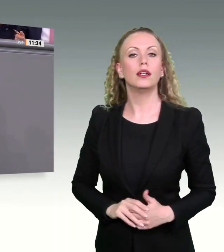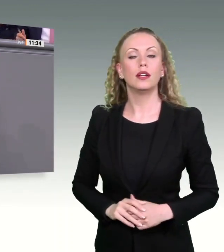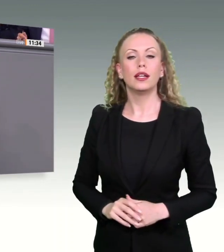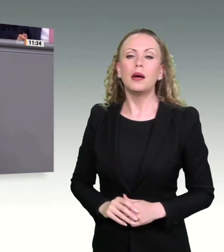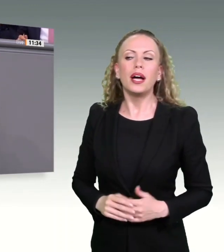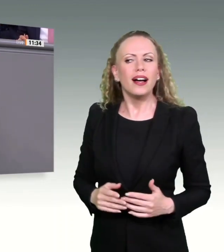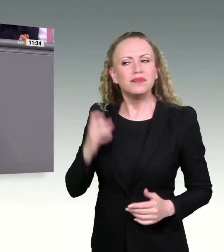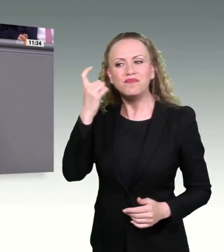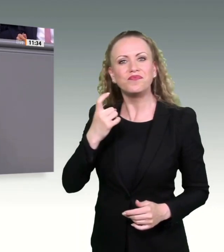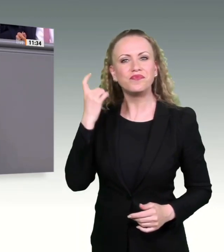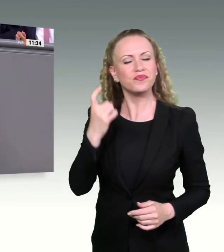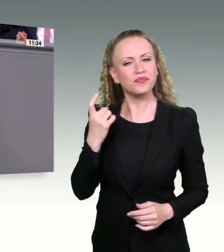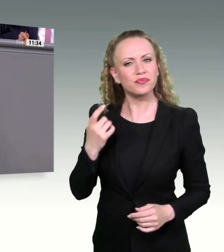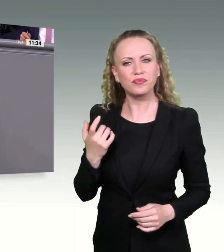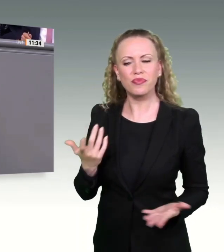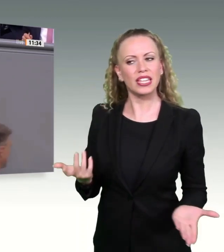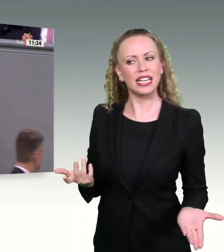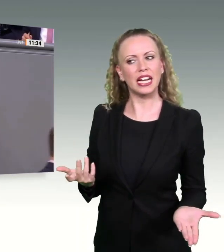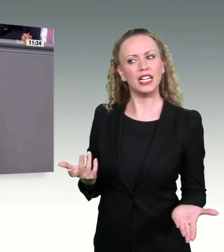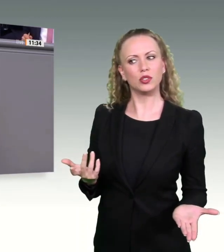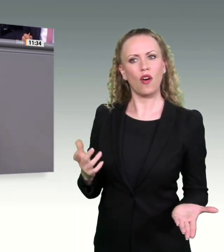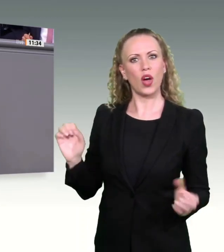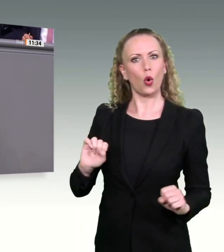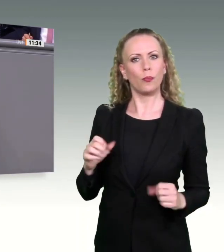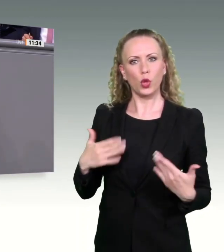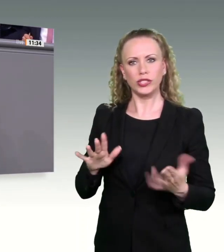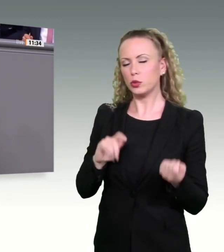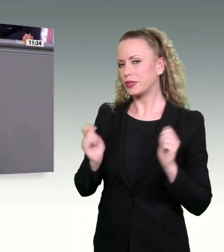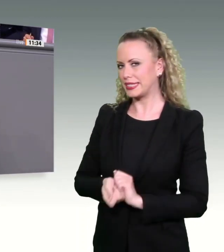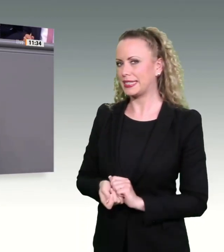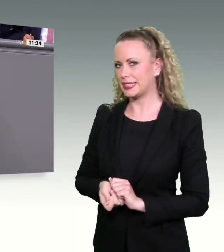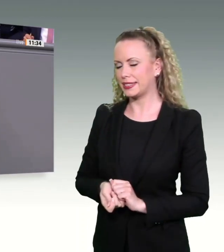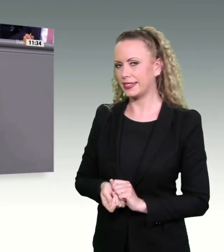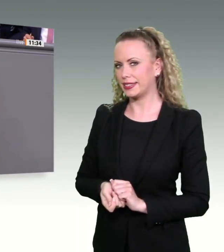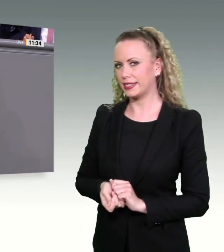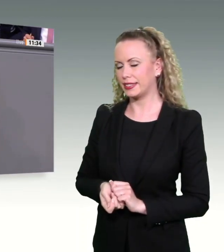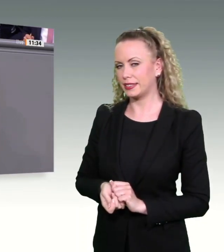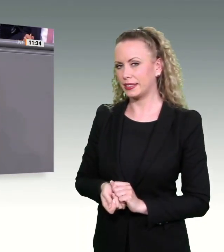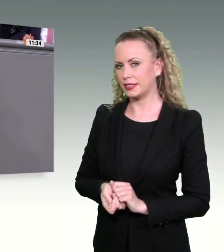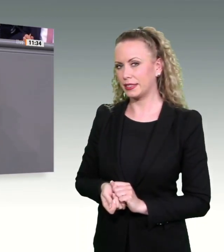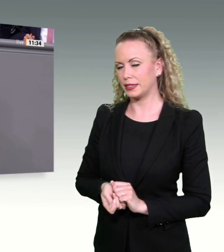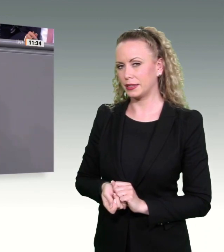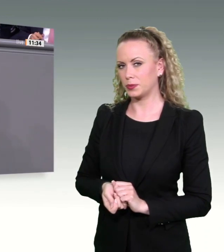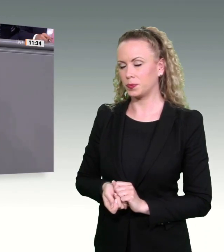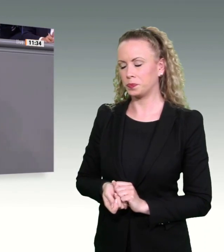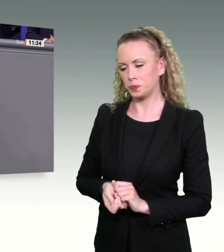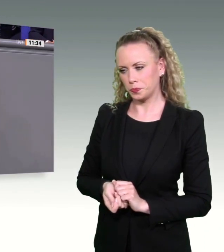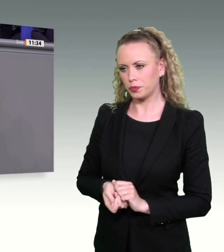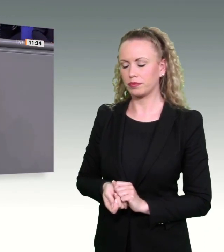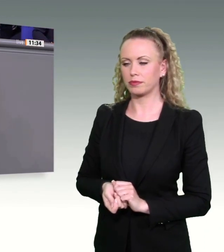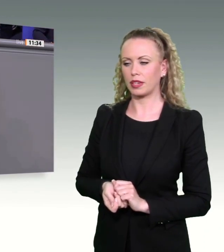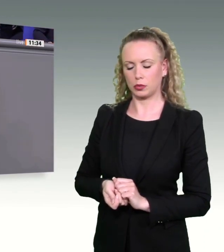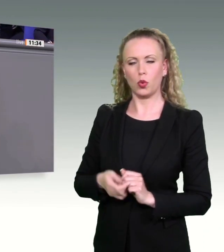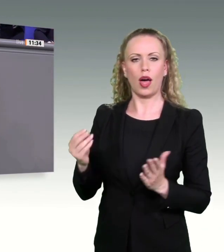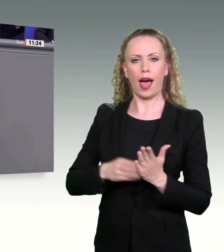Ich frage mich aber auch, warum haben wir das eigentlich nicht längst? Ich weiß nicht, unter dem Antrag steht jetzt Herr Merz und Herr